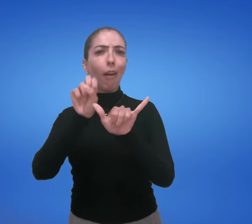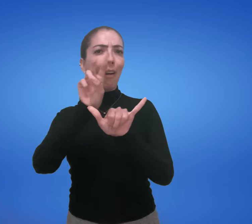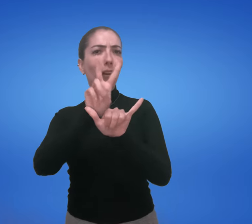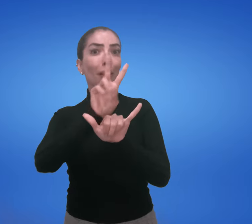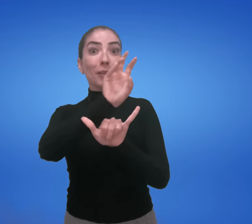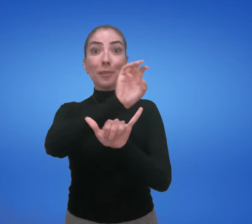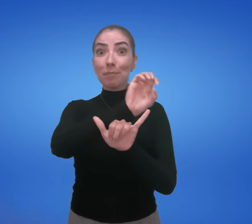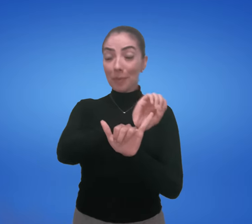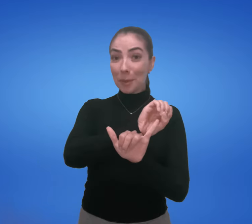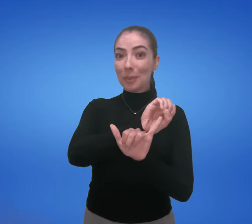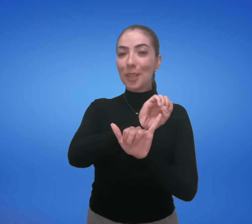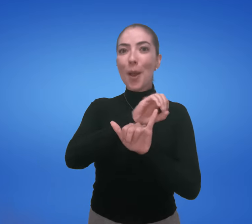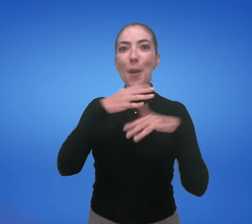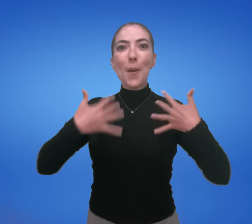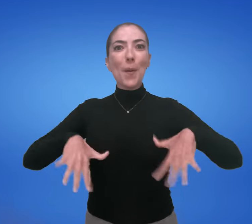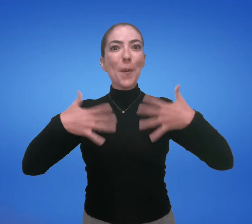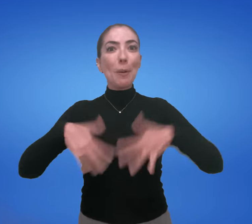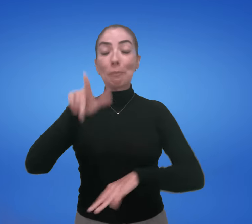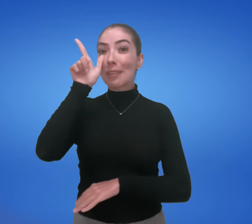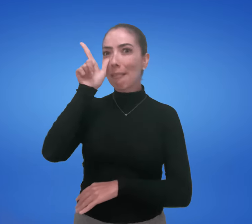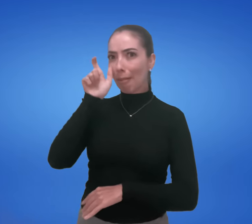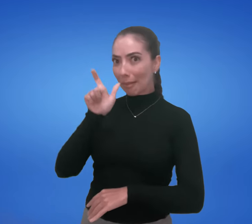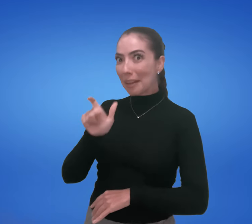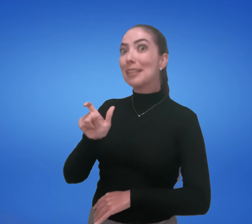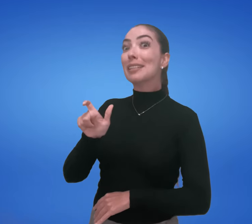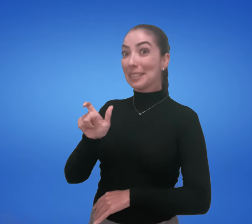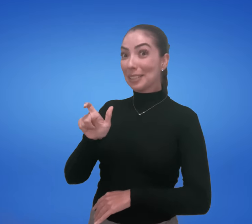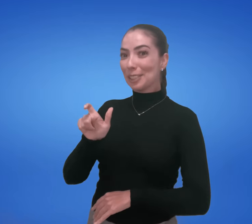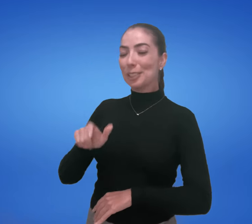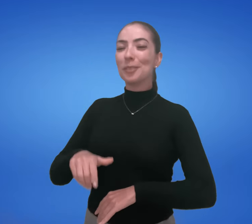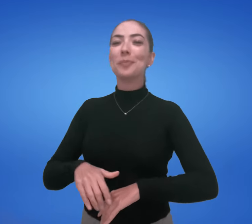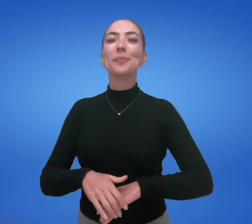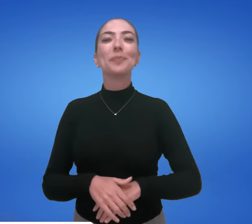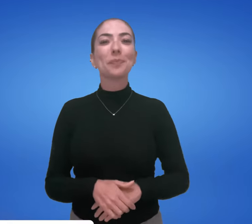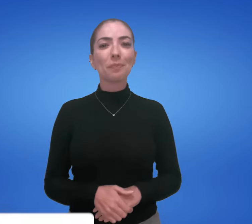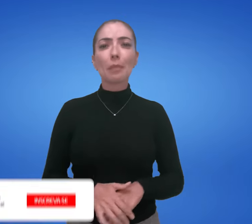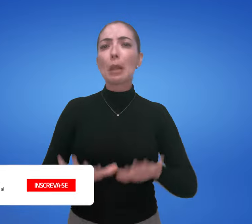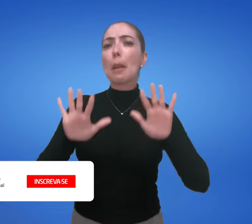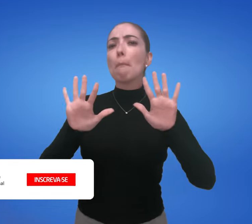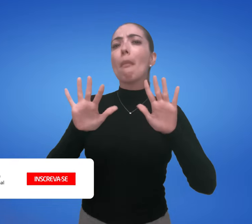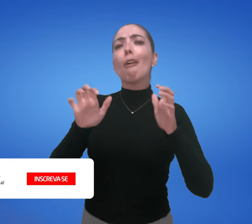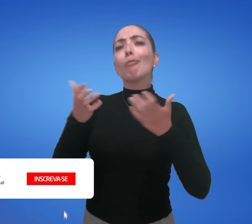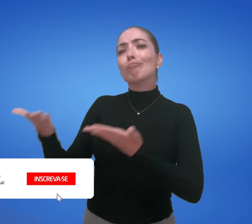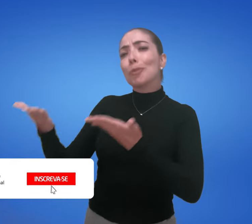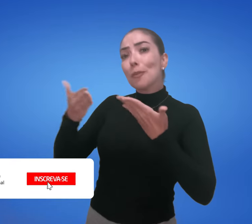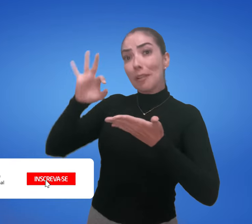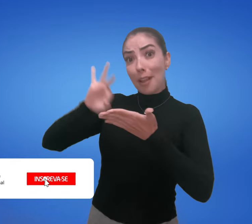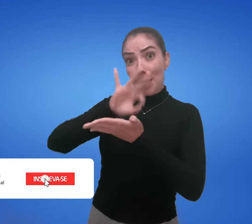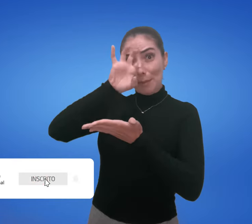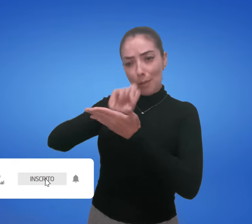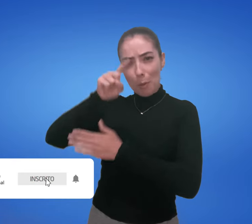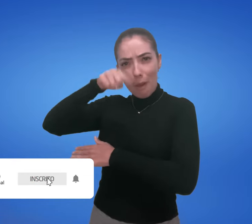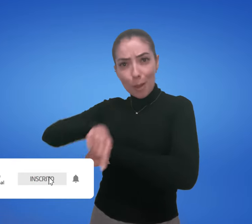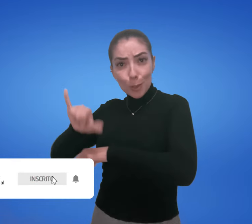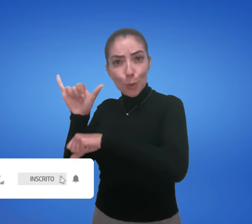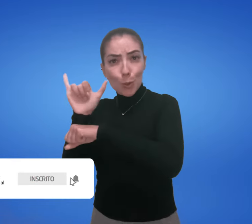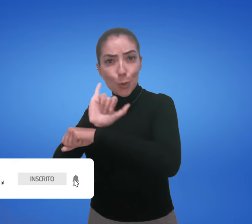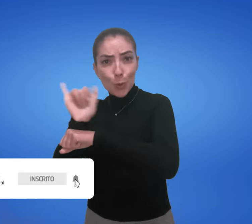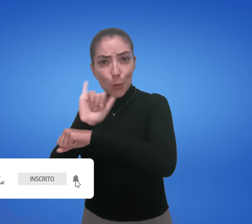SVO, por exemplo. Muito interessante, né? Mas agora eu convido a todos vocês a se